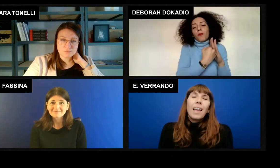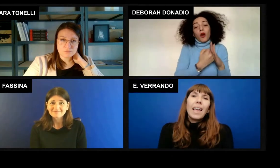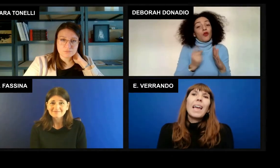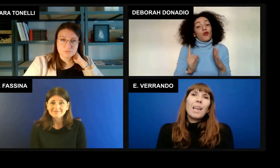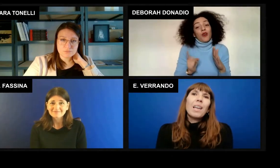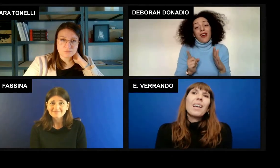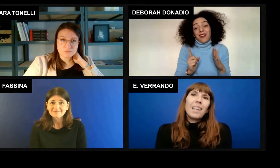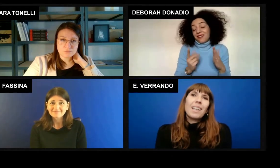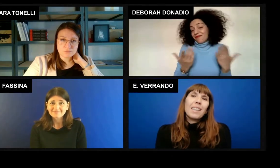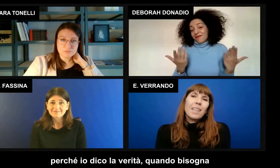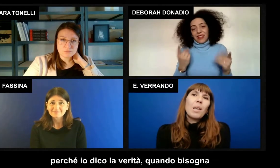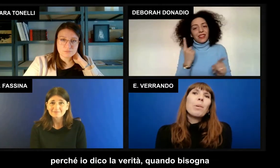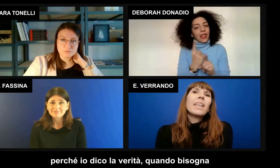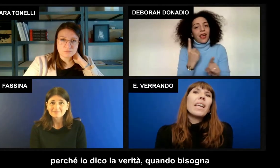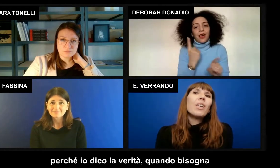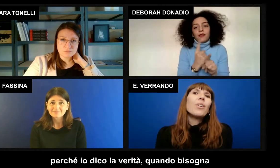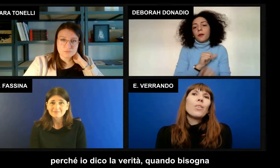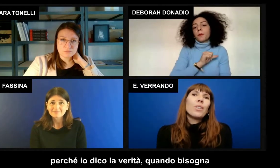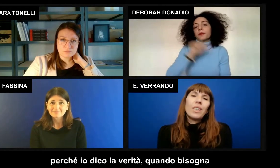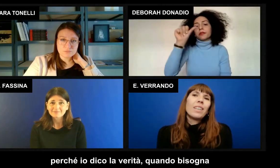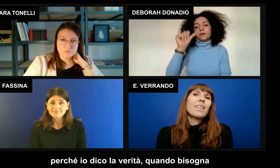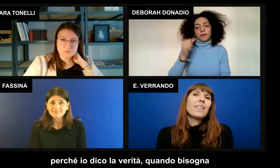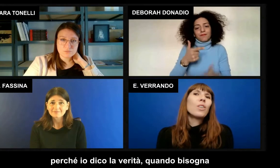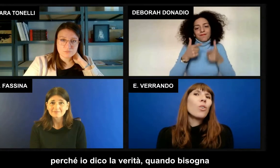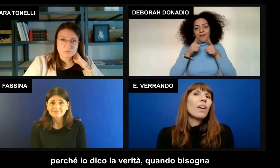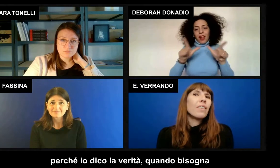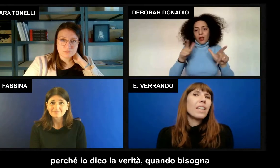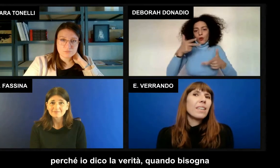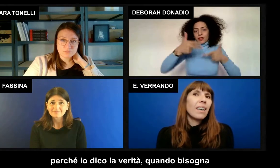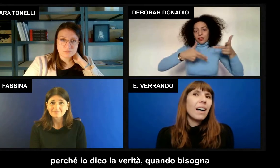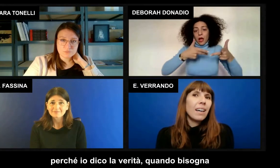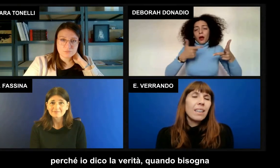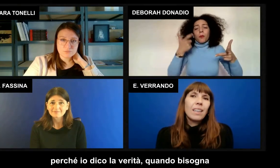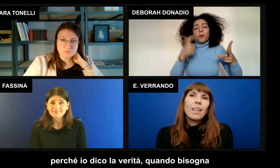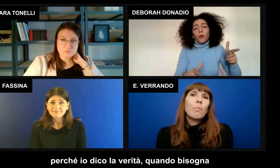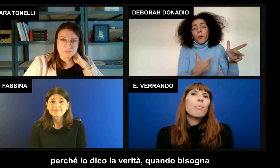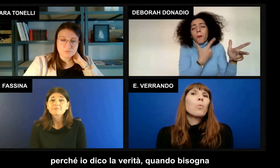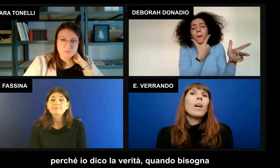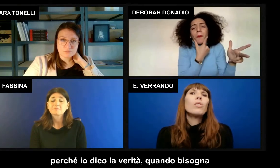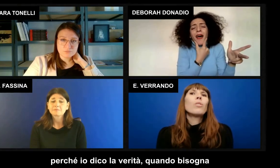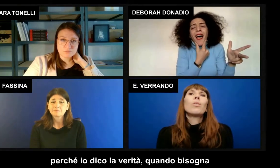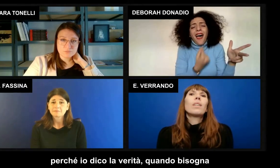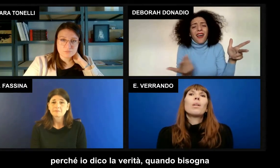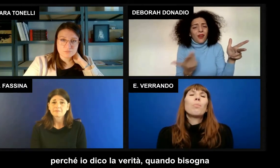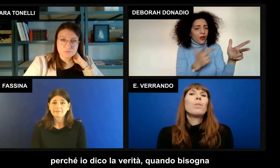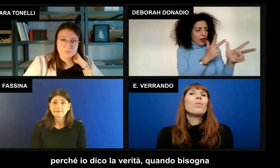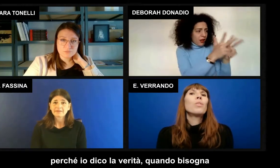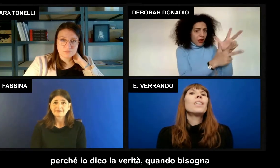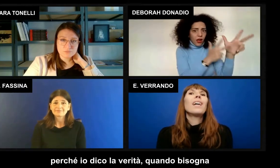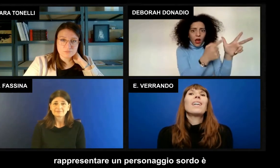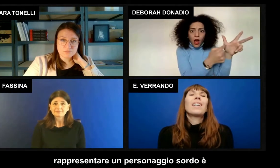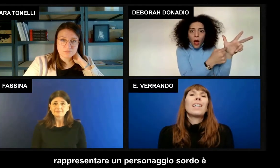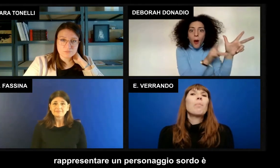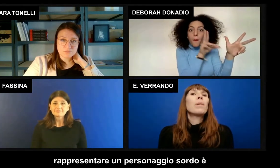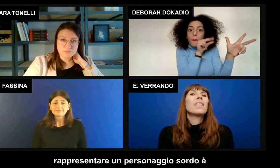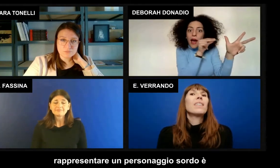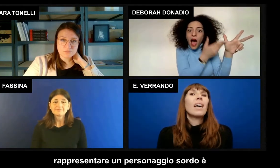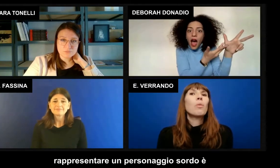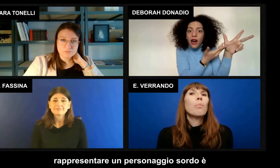perché io dico la verità, quando bisogna